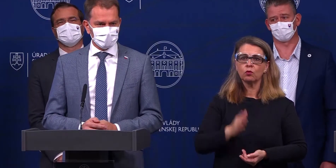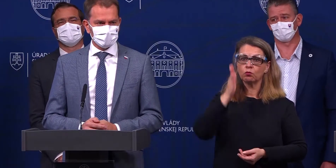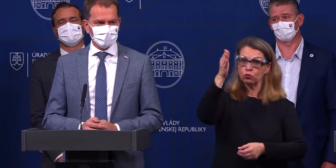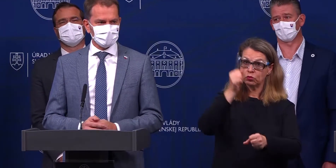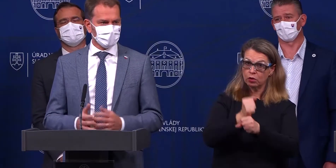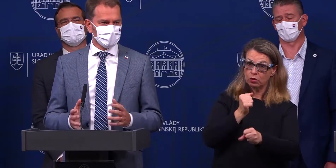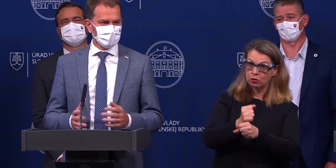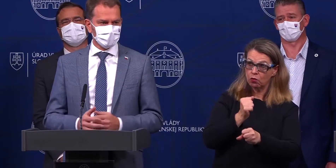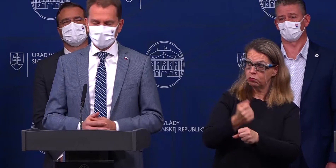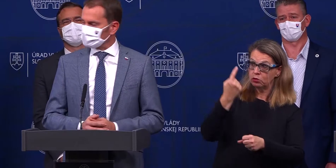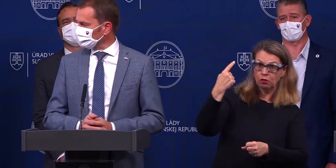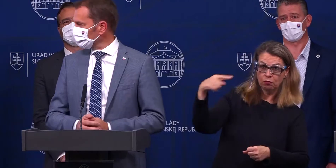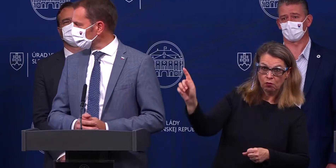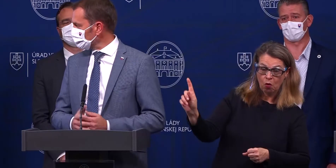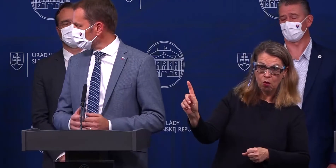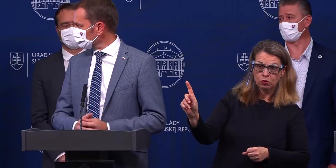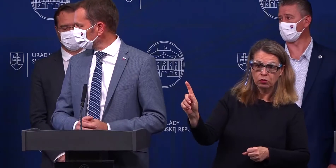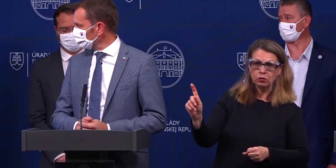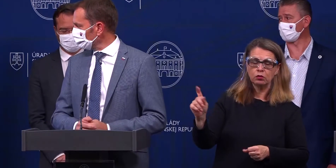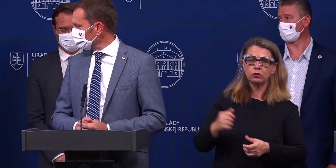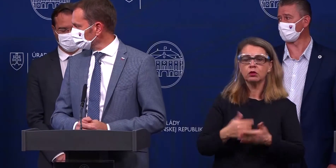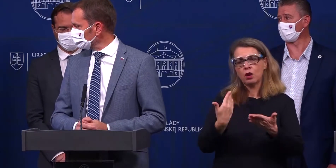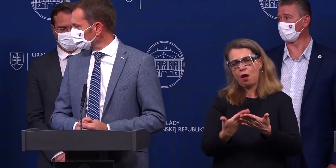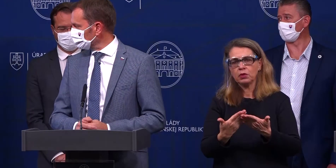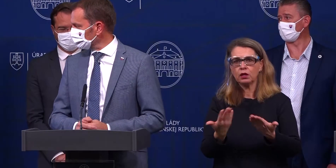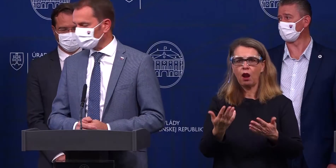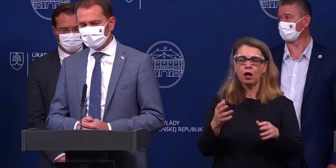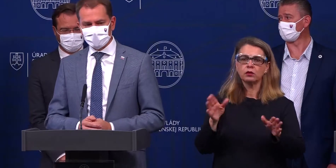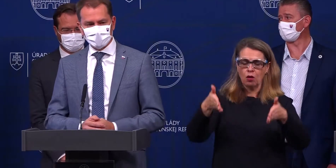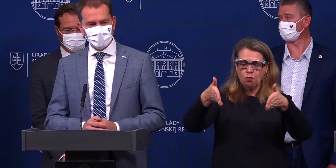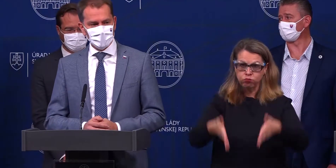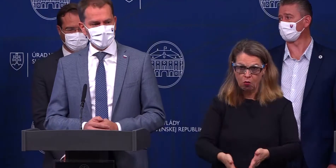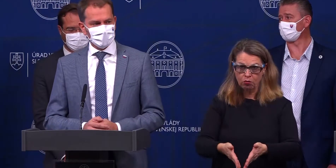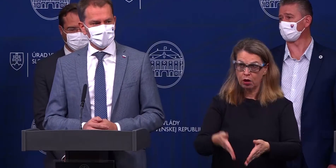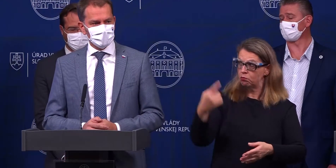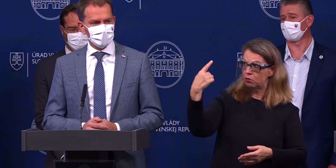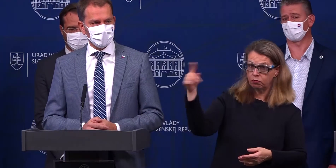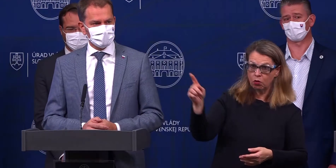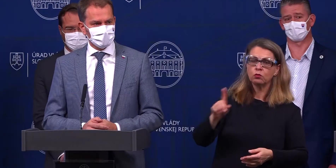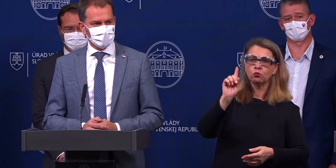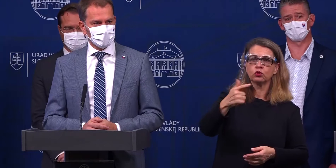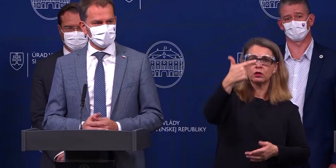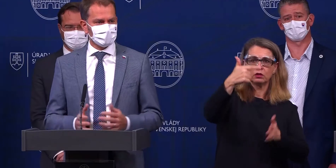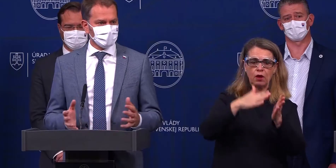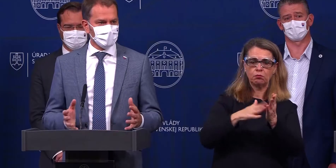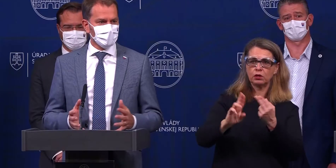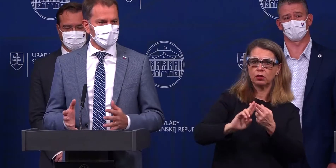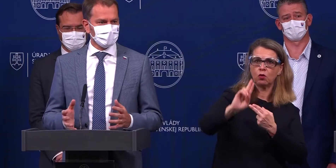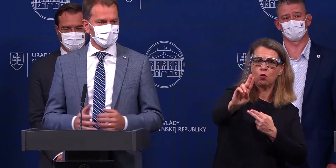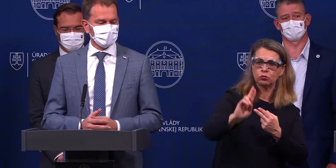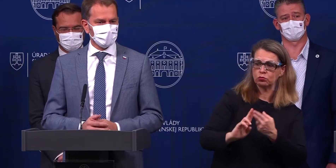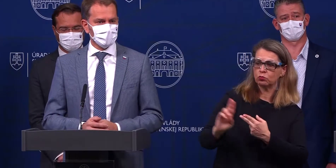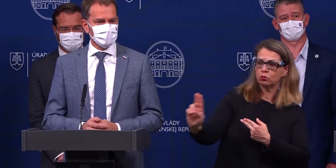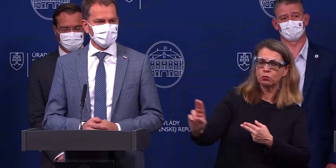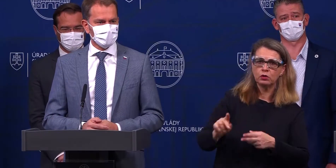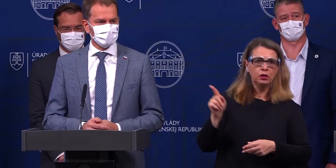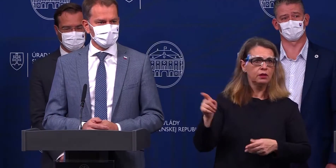vonku, samotný trebárs akt pohrebu, tak v tom prípade dvojmetrové odstupy. Tam nie je